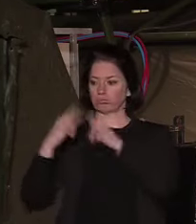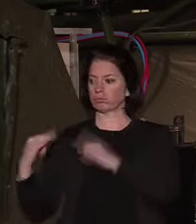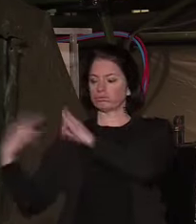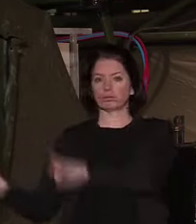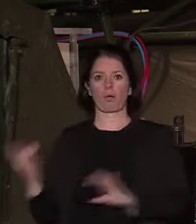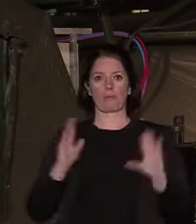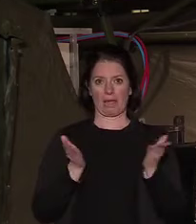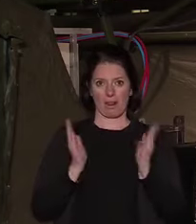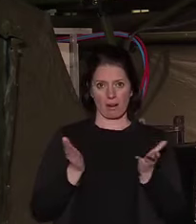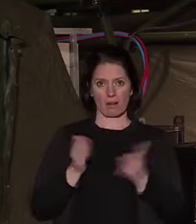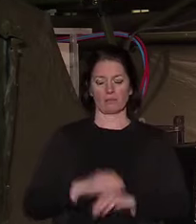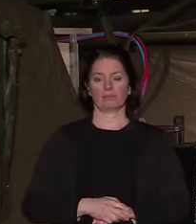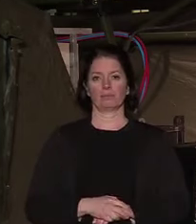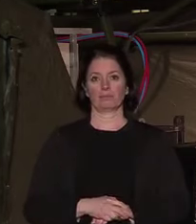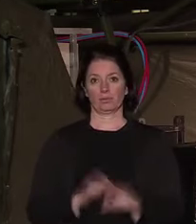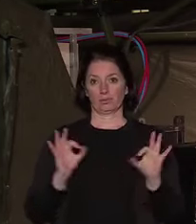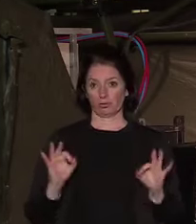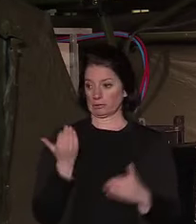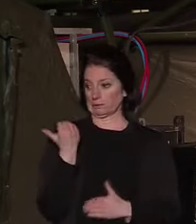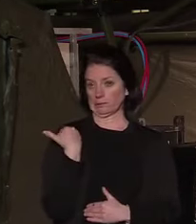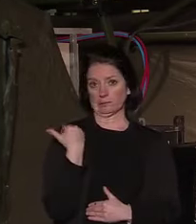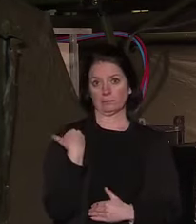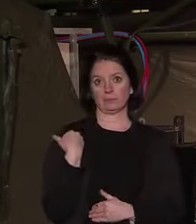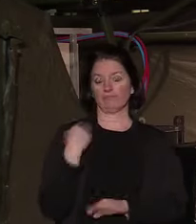lequel je viens de me rendre